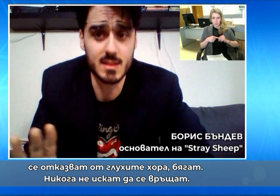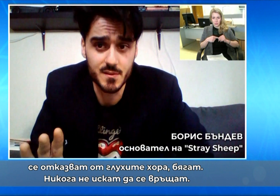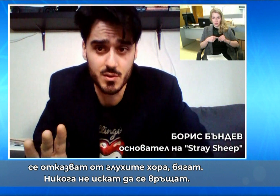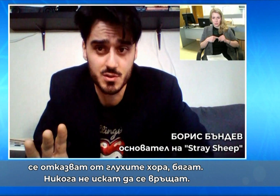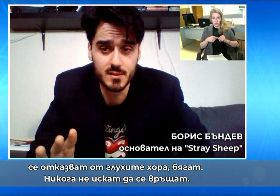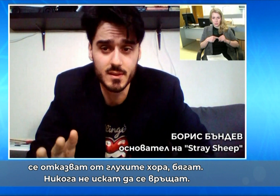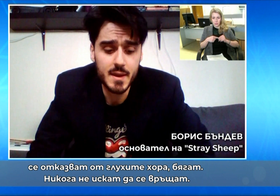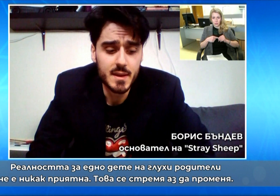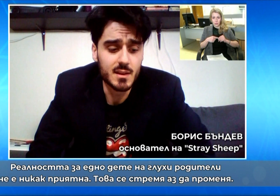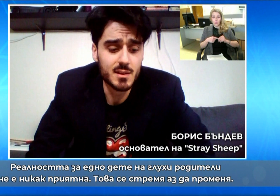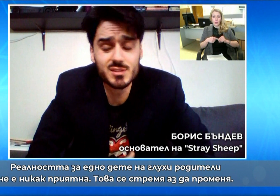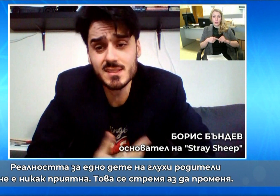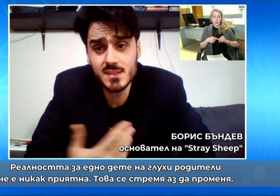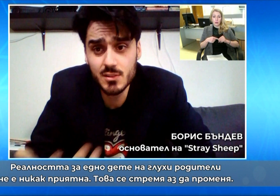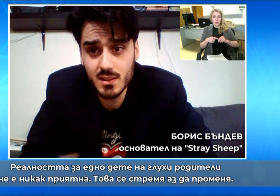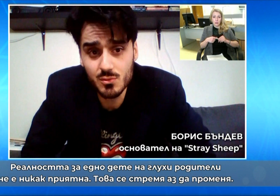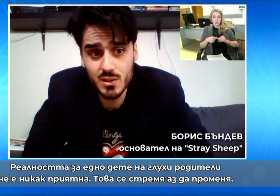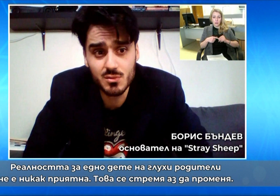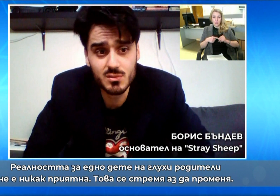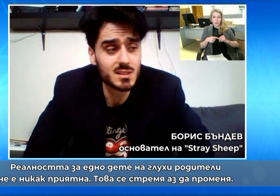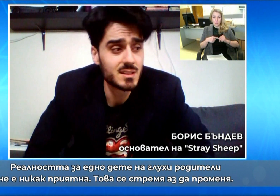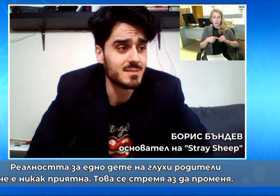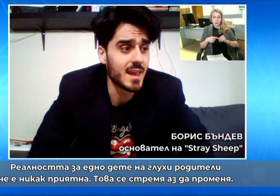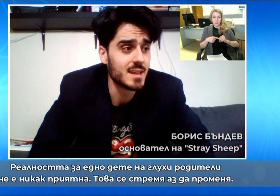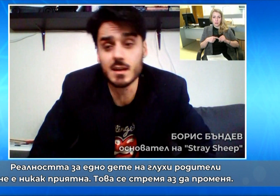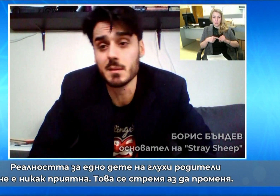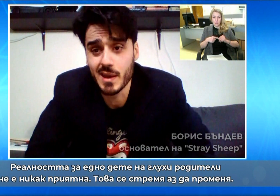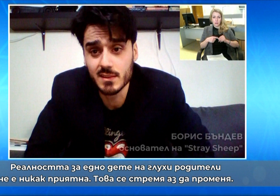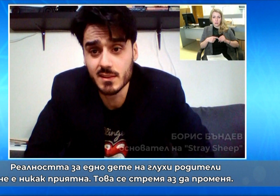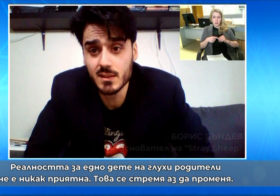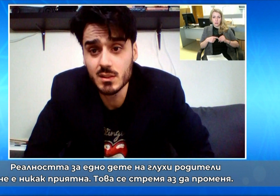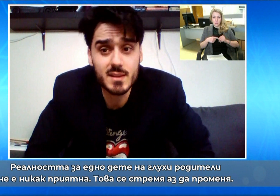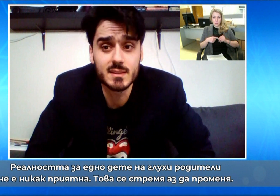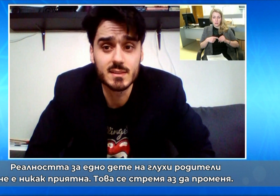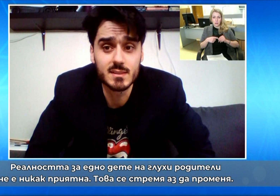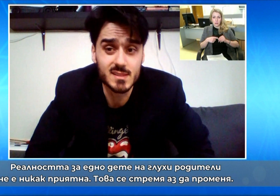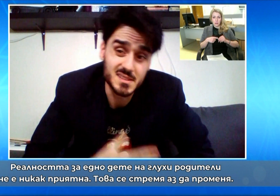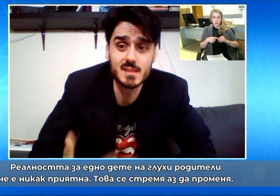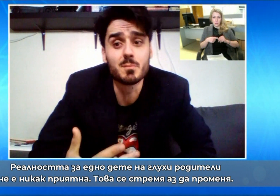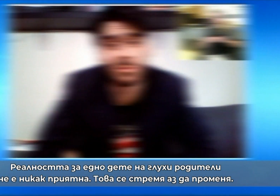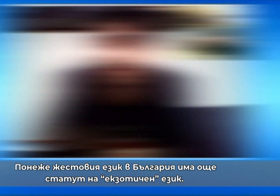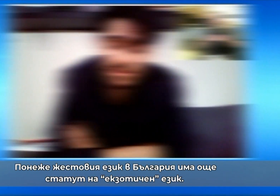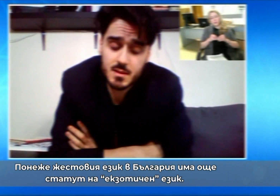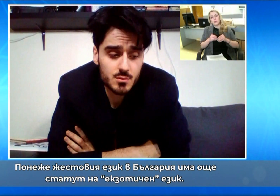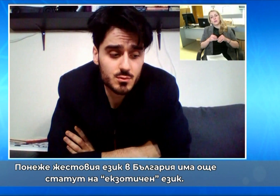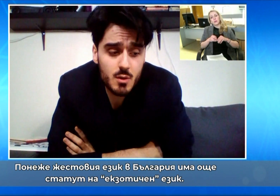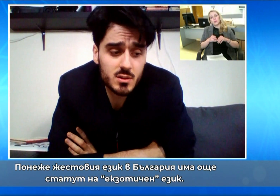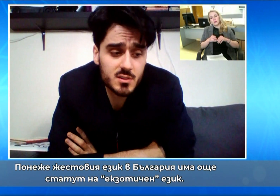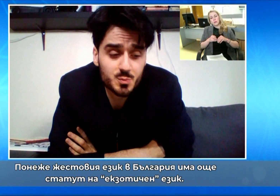връщат. И реалността за едно дете на глухи родители не е никак приятна, и това се стремя аз да променям. Това, което се опитваме да